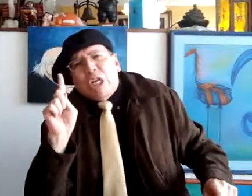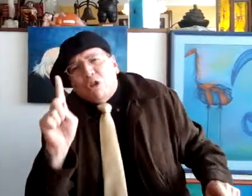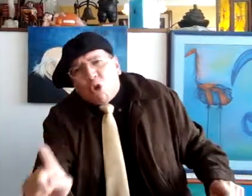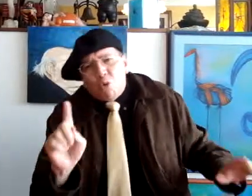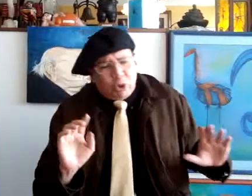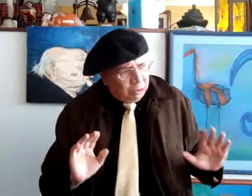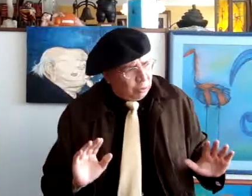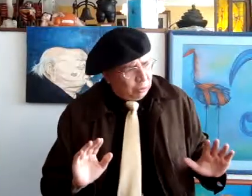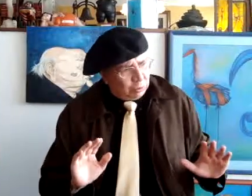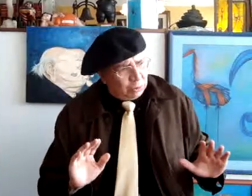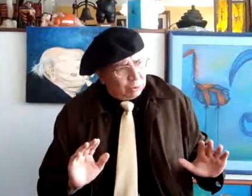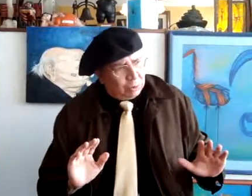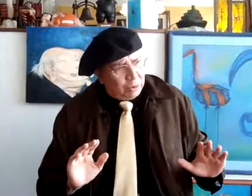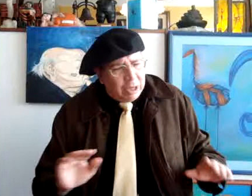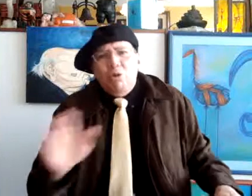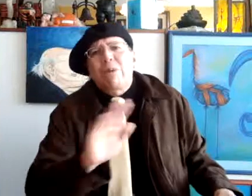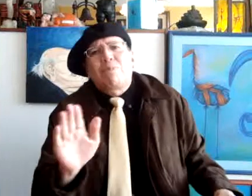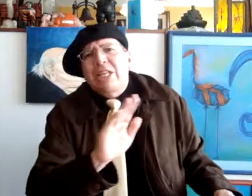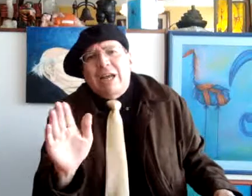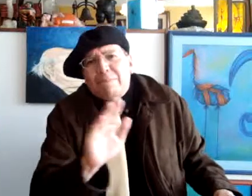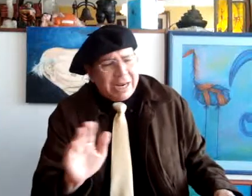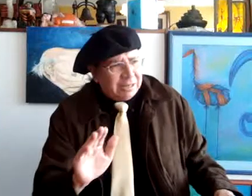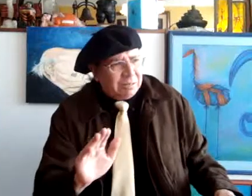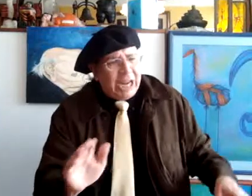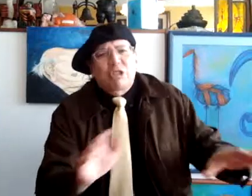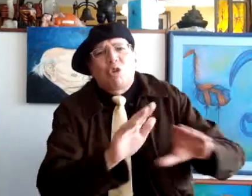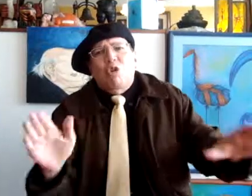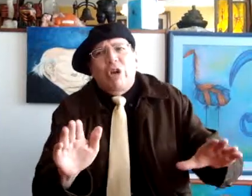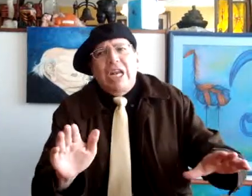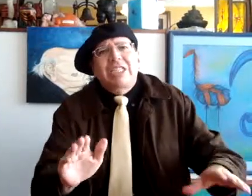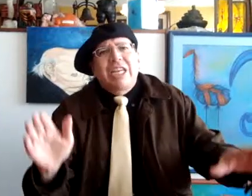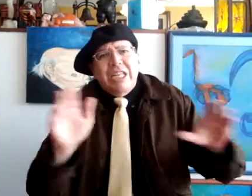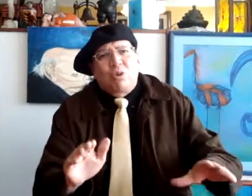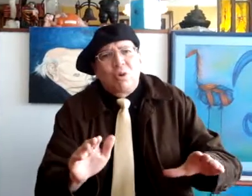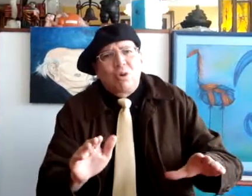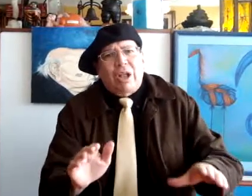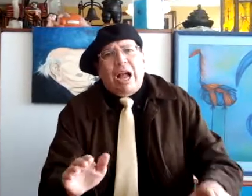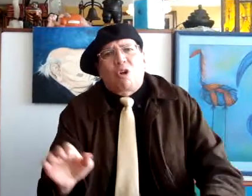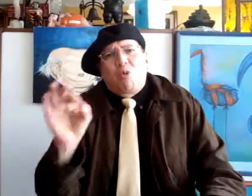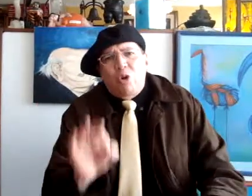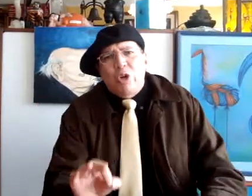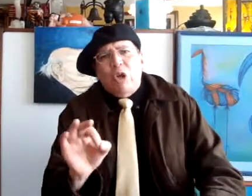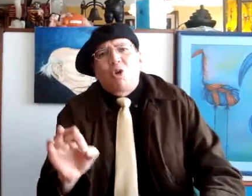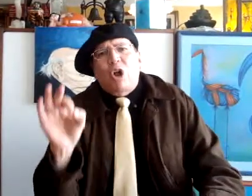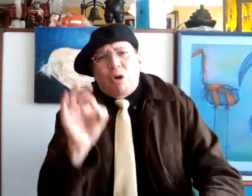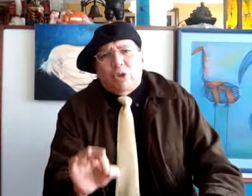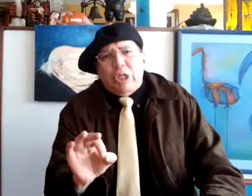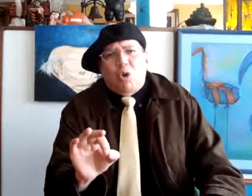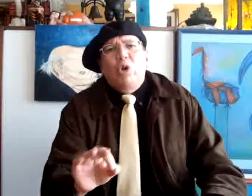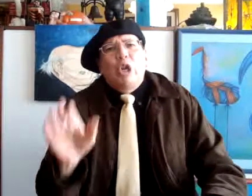el sol con un dedo. No se puede tapar el sol con el escrito cacofónico, caótico y